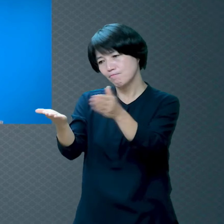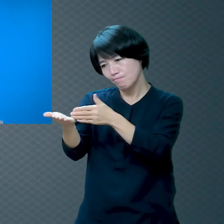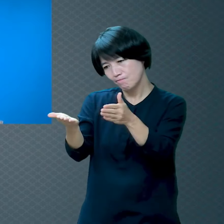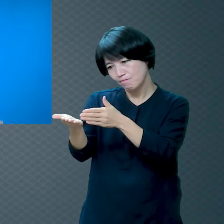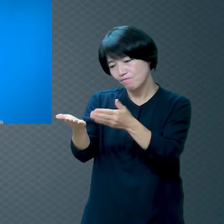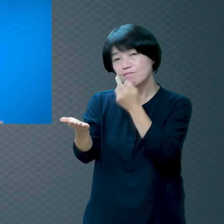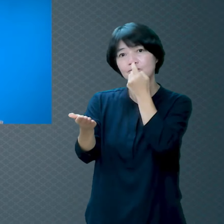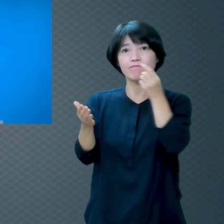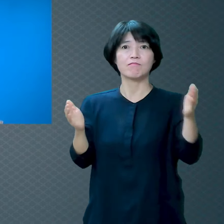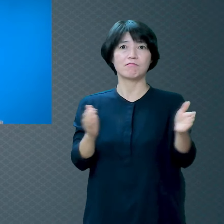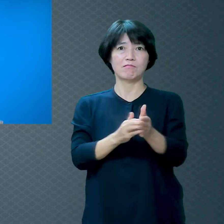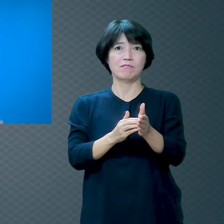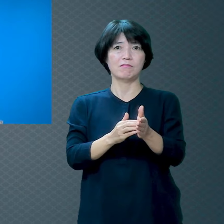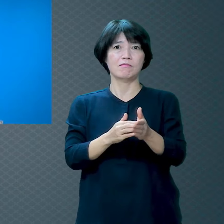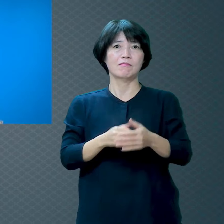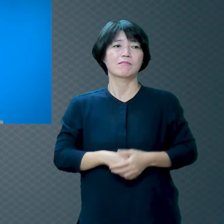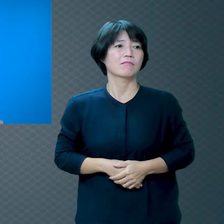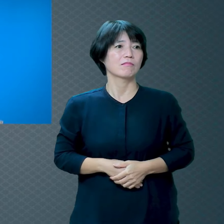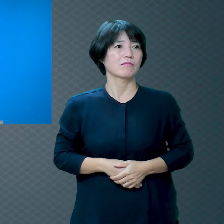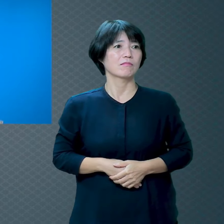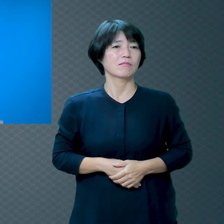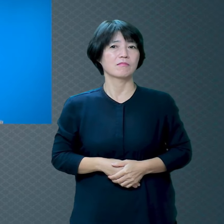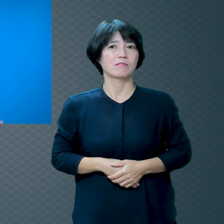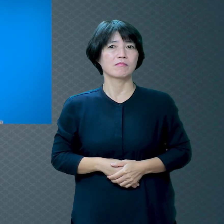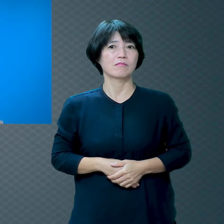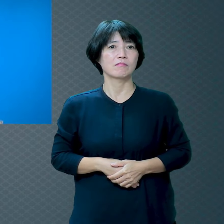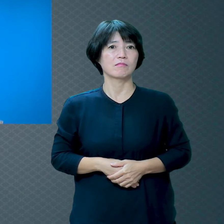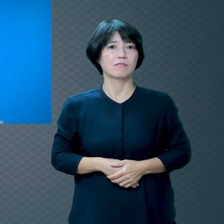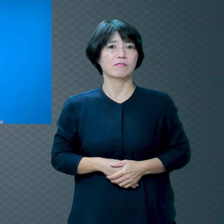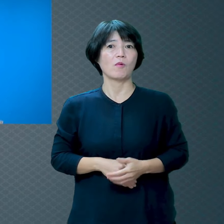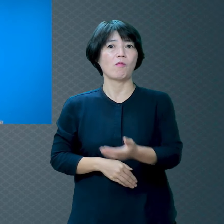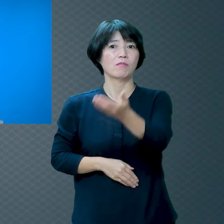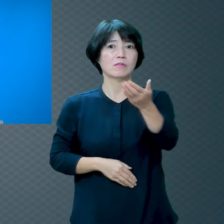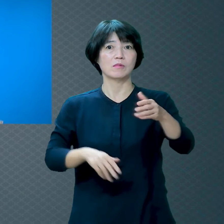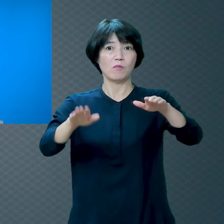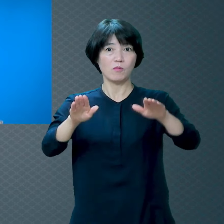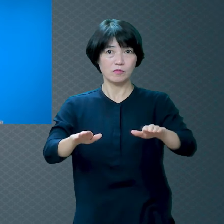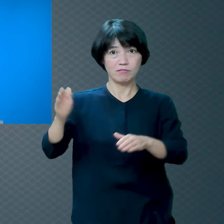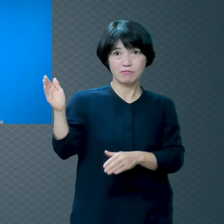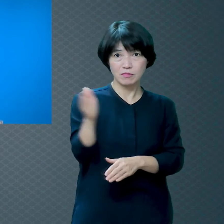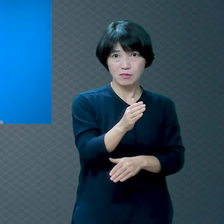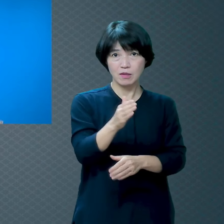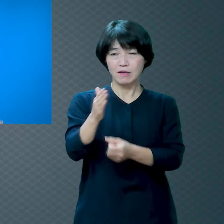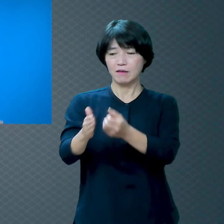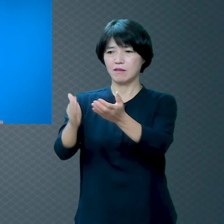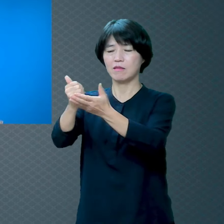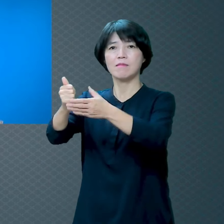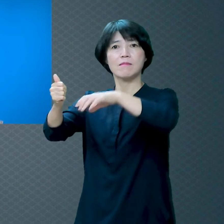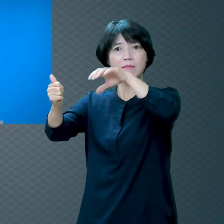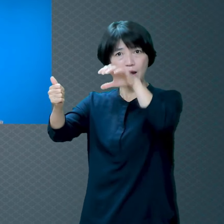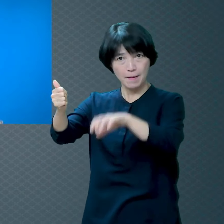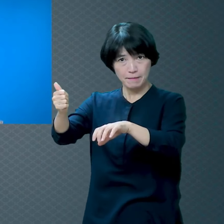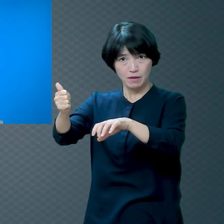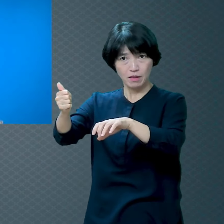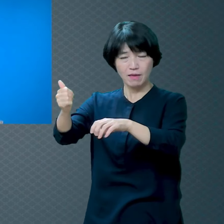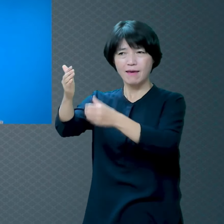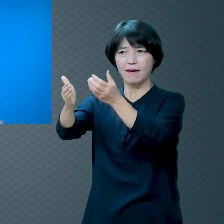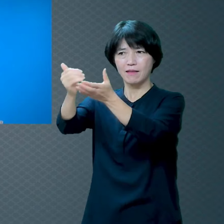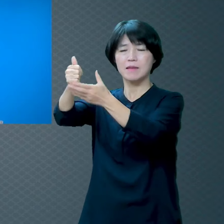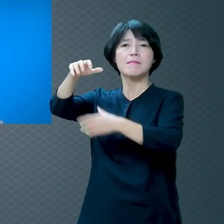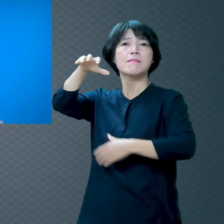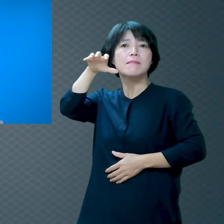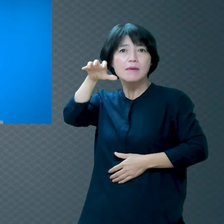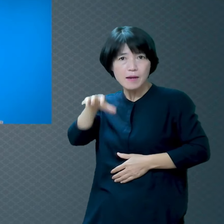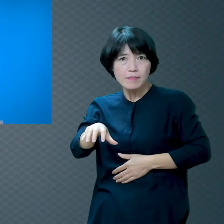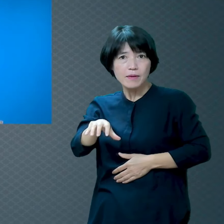수 있었습니다 이제는 하나님 앞에 우리가 아주 중요한 문제를 고민을